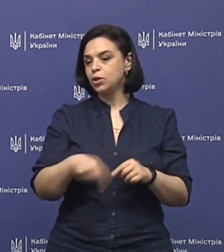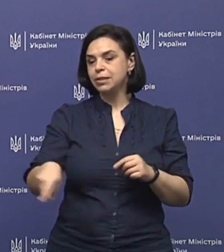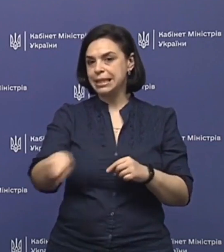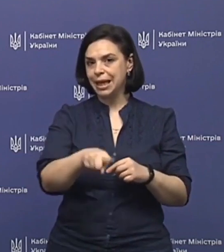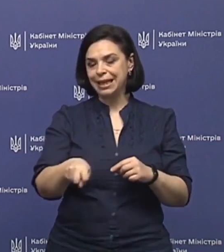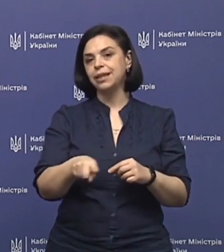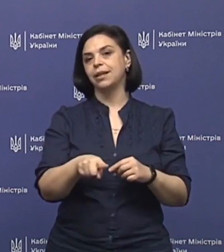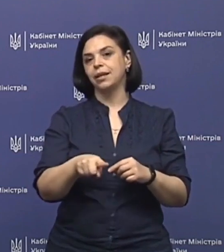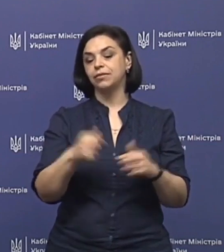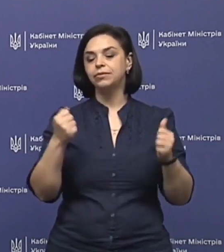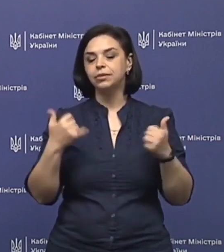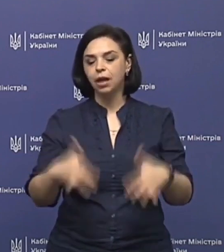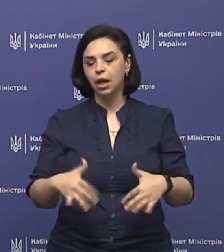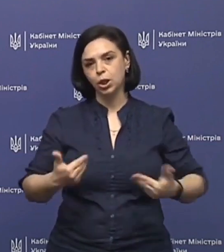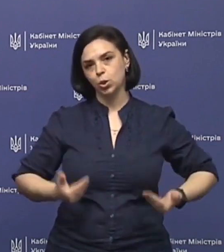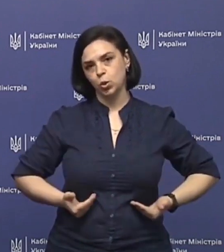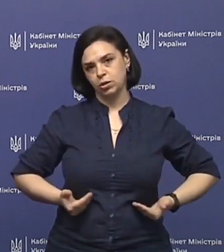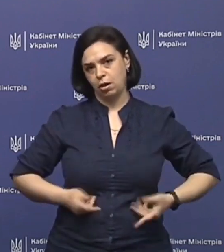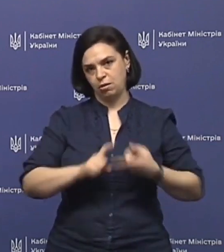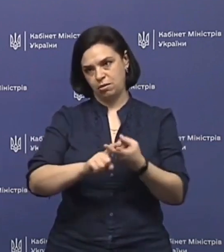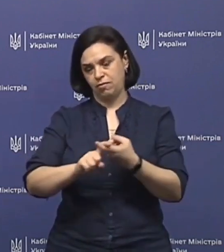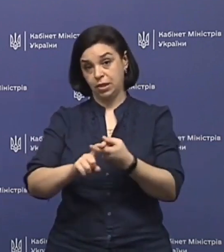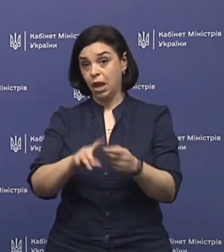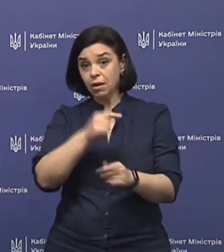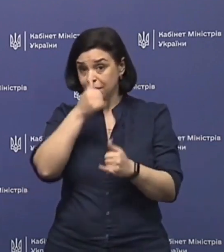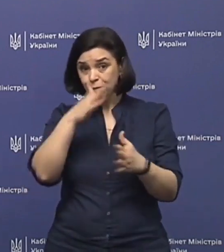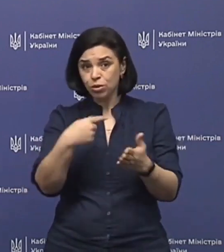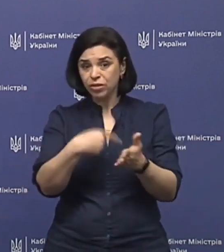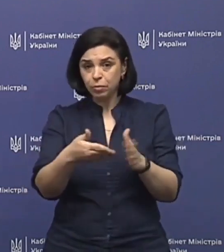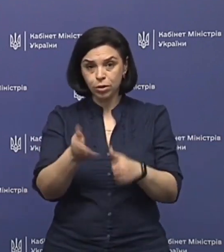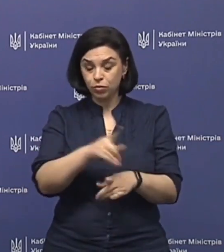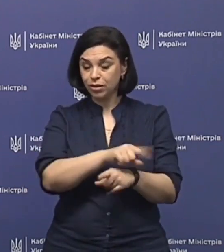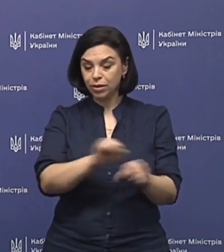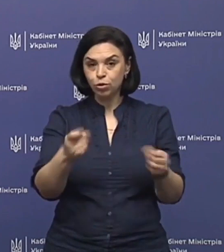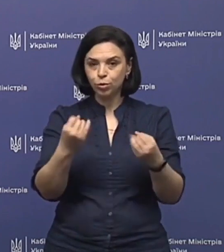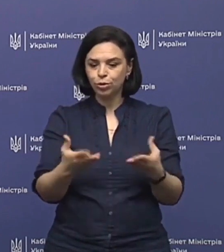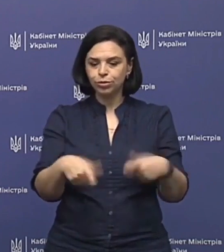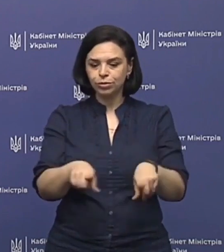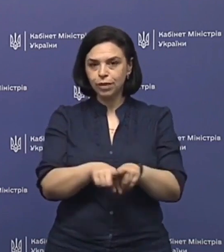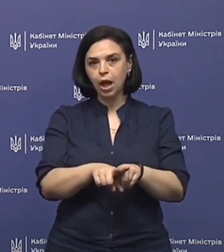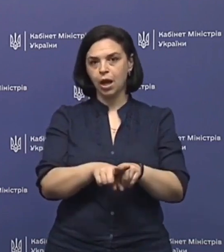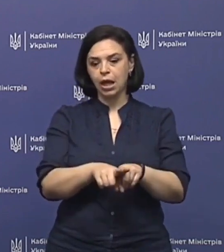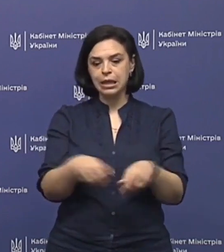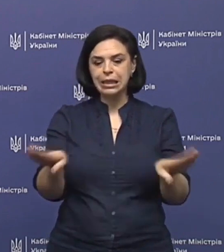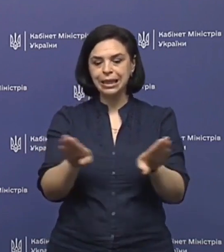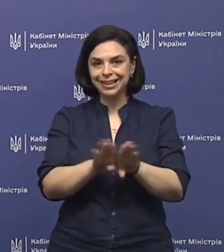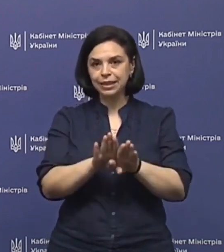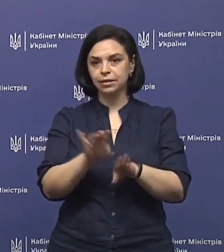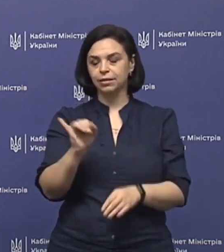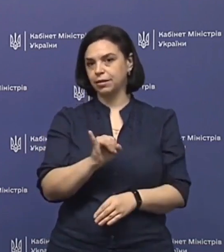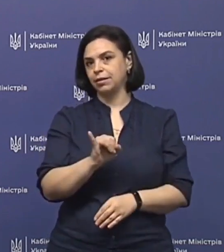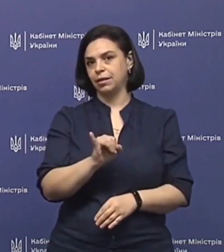дітків, з яких втратила соціальні зв'язки. Їх не можна виписувати, їх не можна просто так закрити